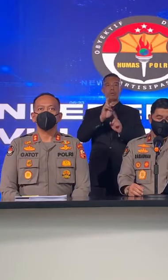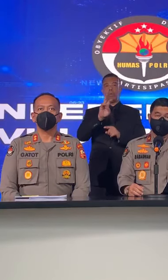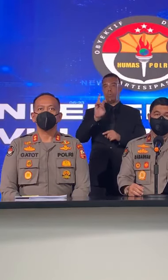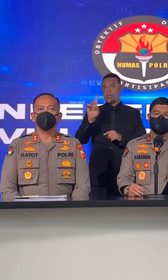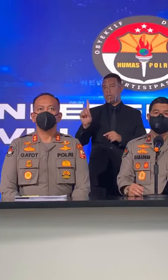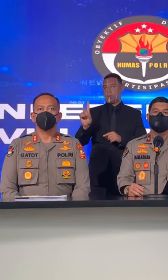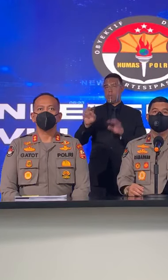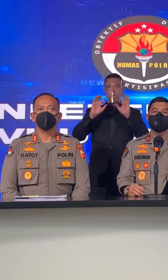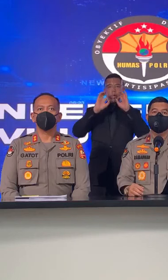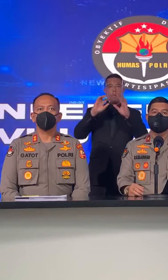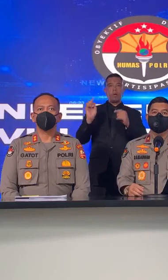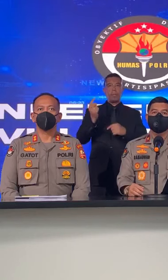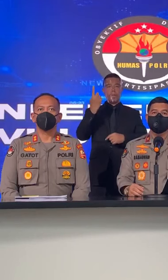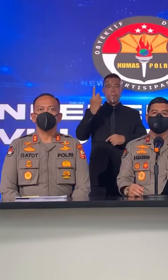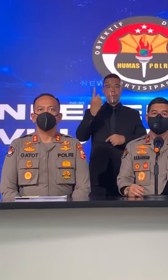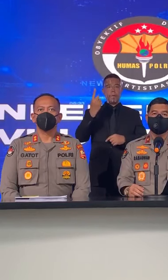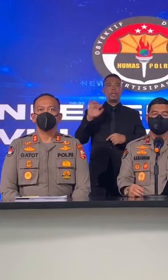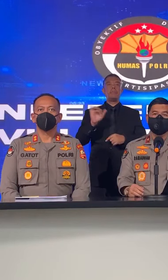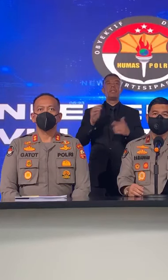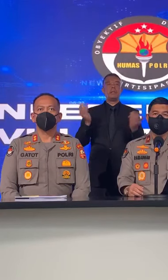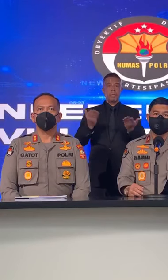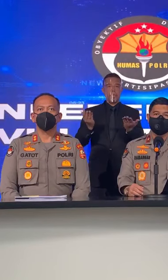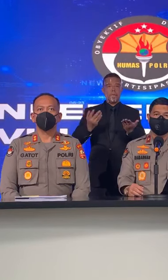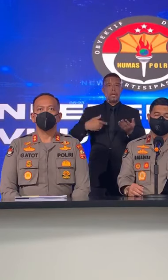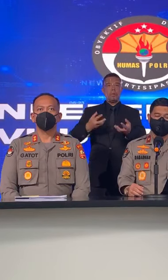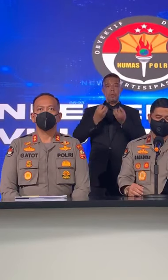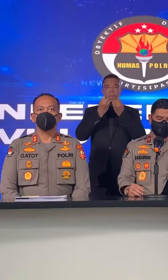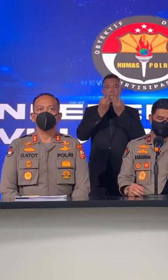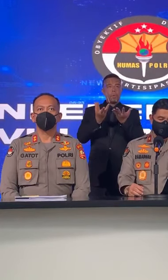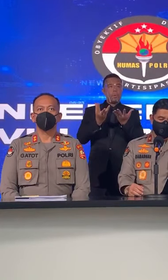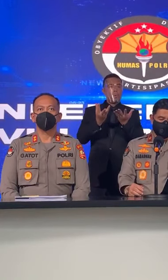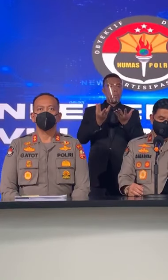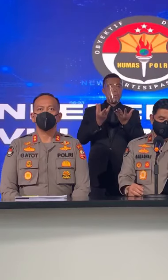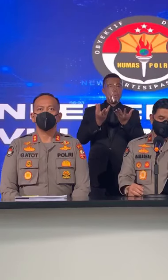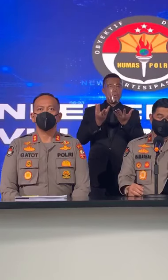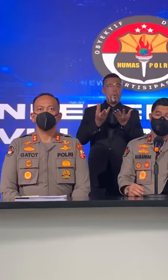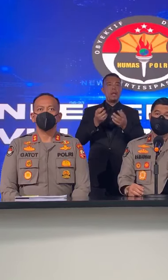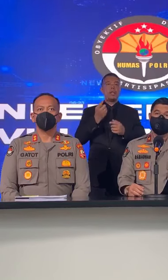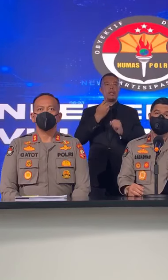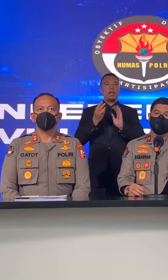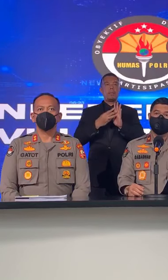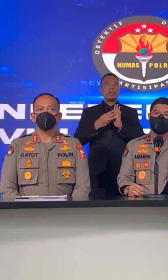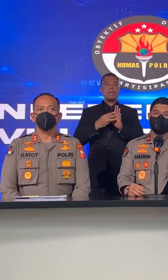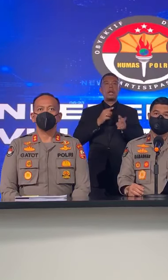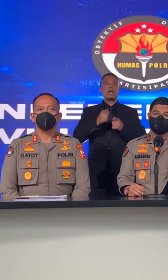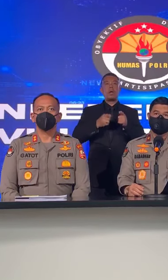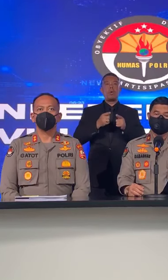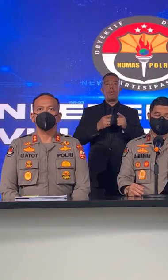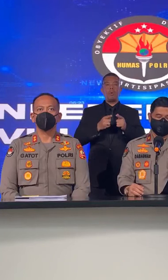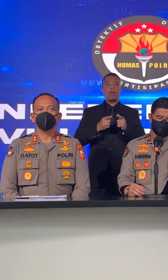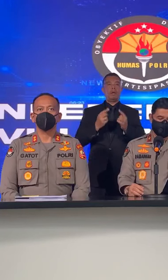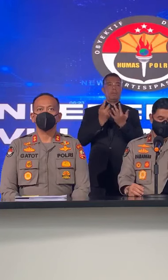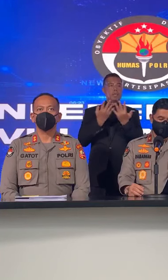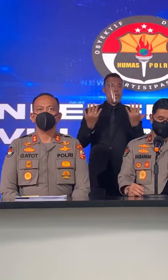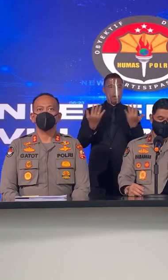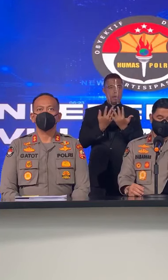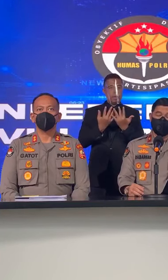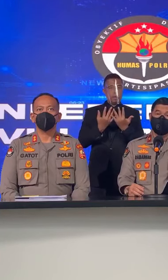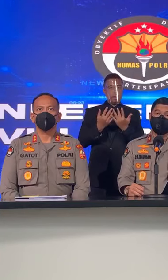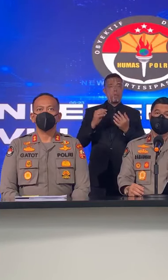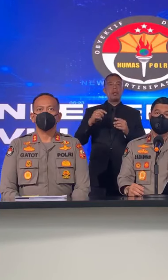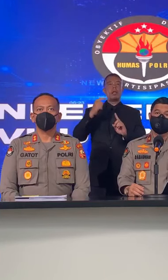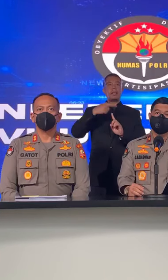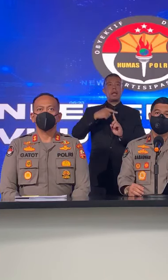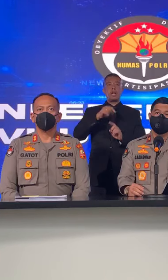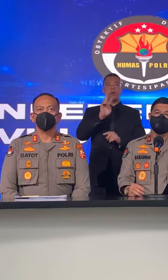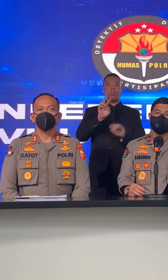Informasi pertama seperti biasa akan kami sampaikan terkait dengan gangguan Kamtipmas per